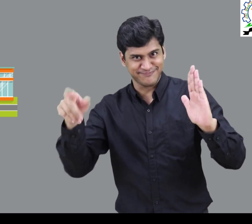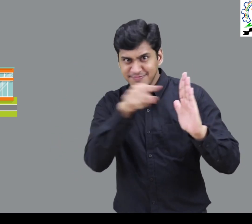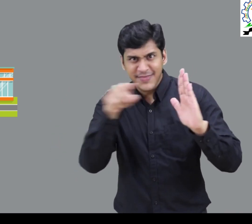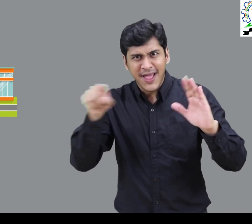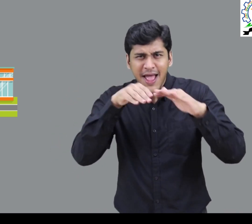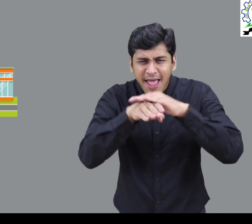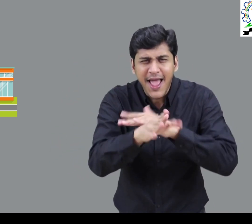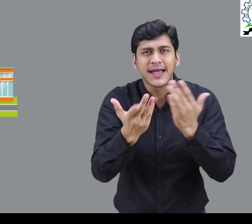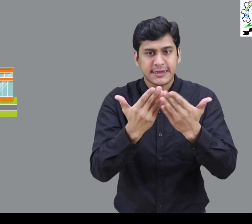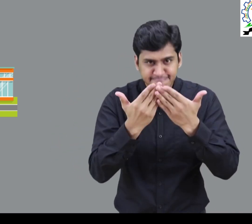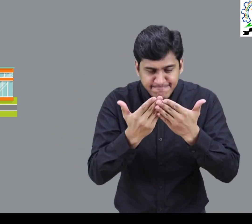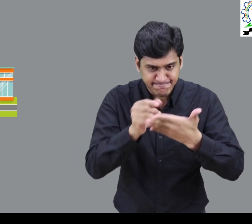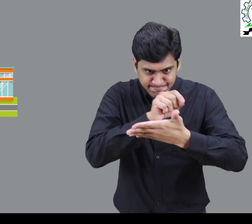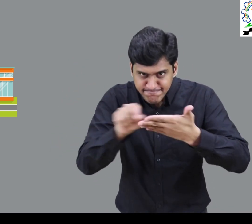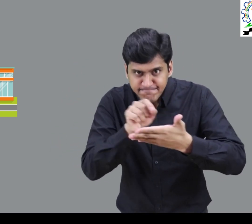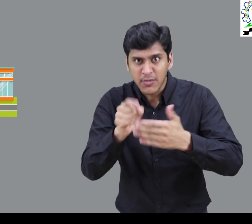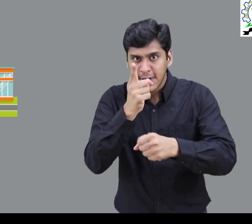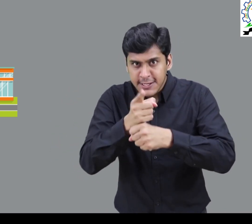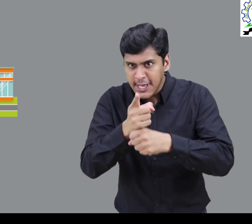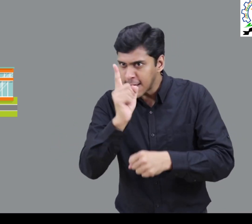करने जाते हैं इसलिए संकेत भी ऐसे ही